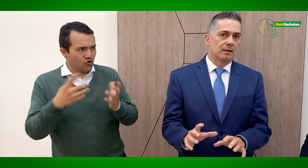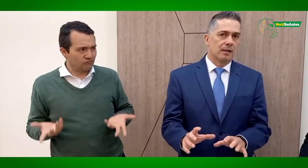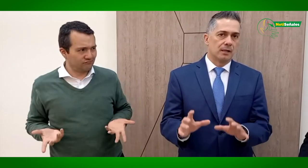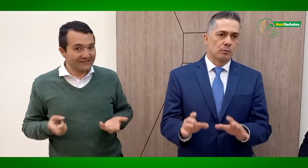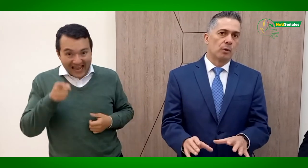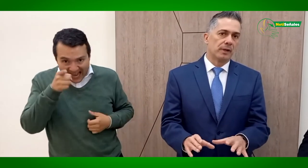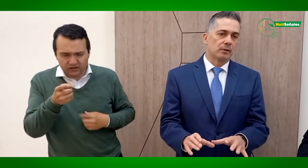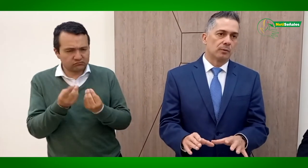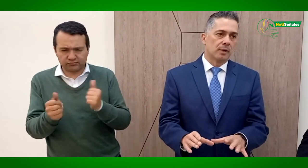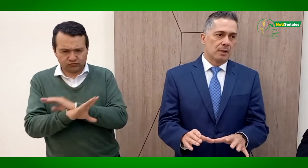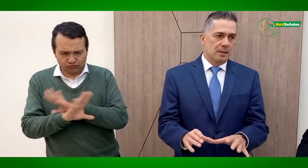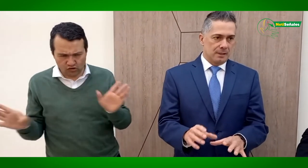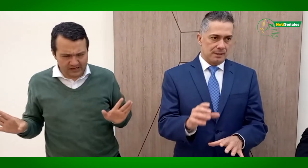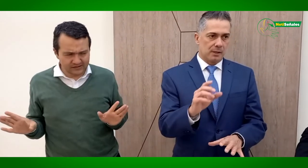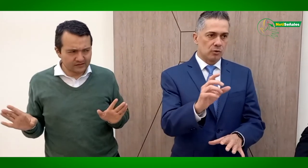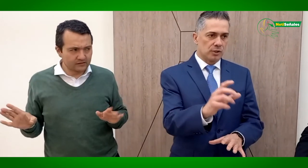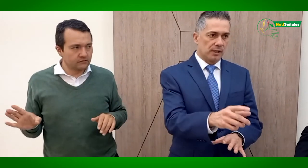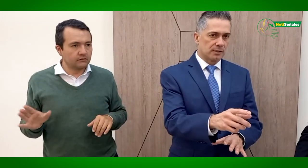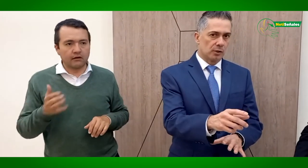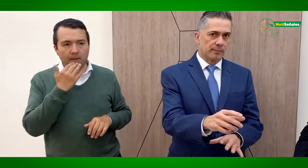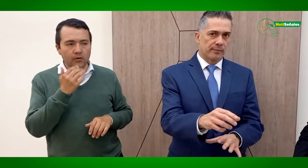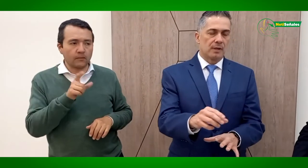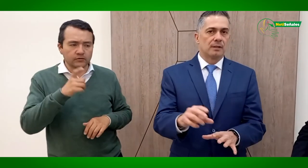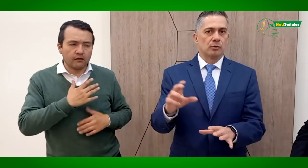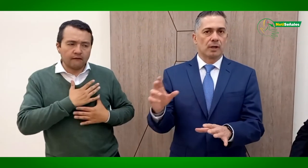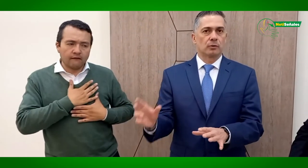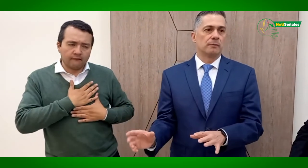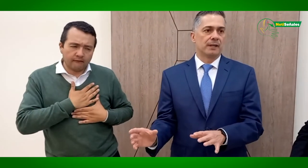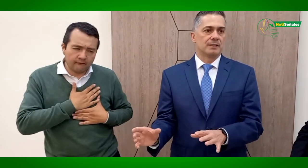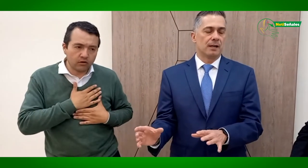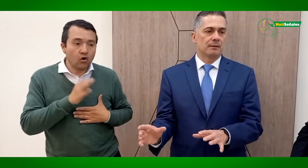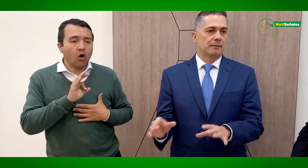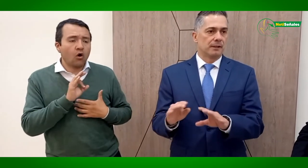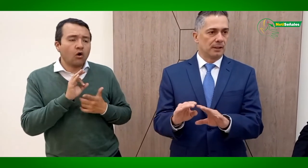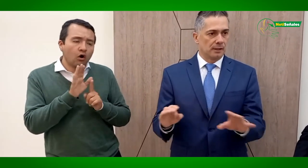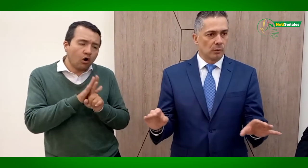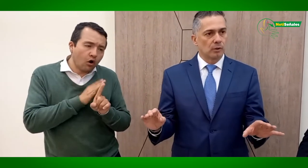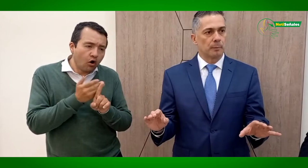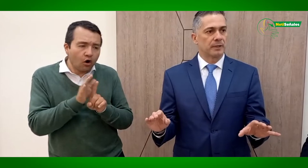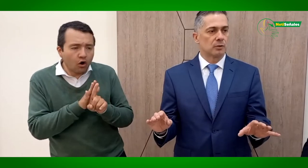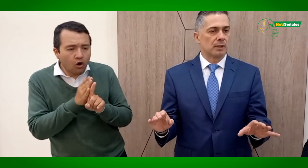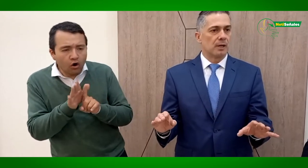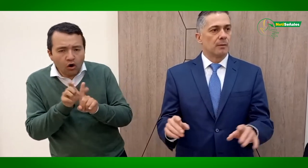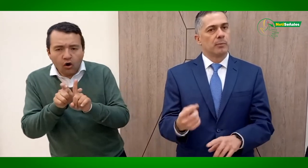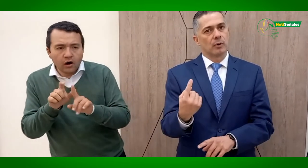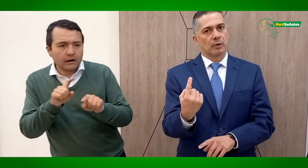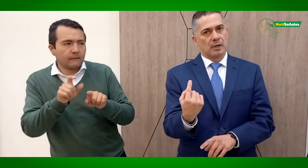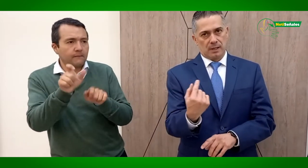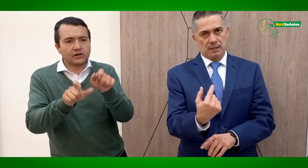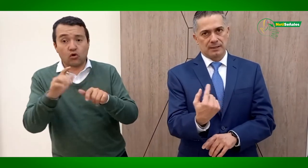en ningún momento ni consideración ni un trato diferencial frente a ninguna otra persona por la